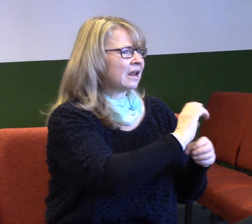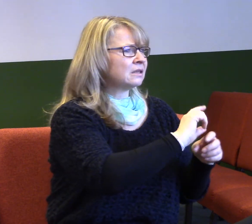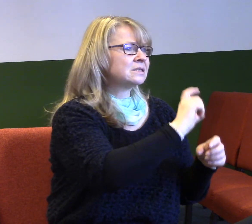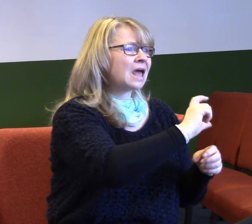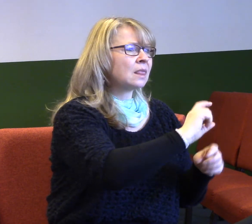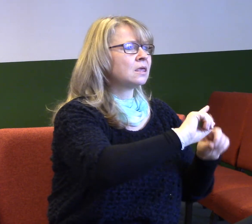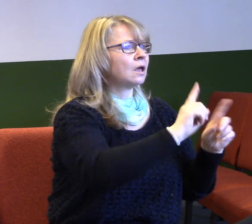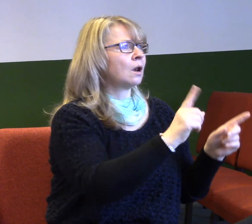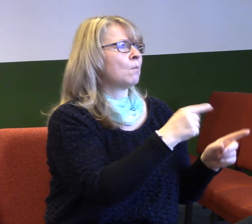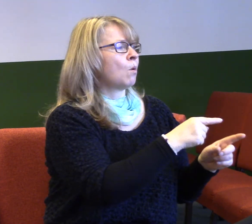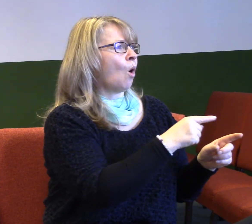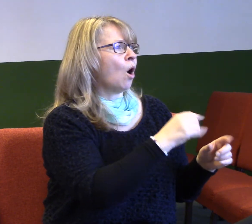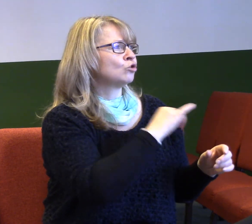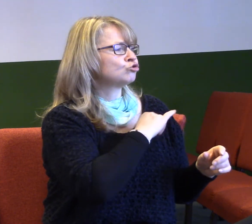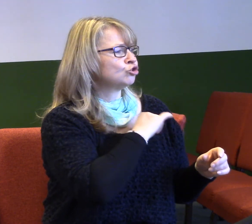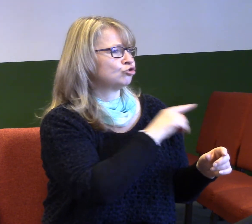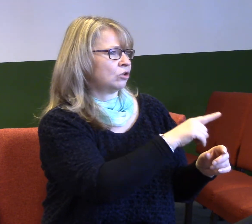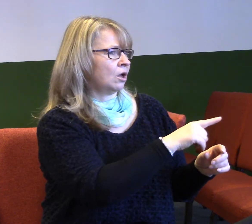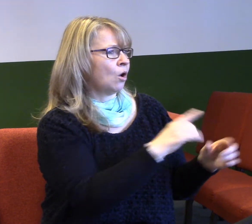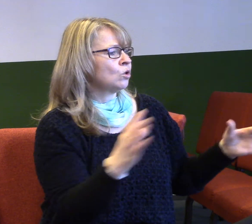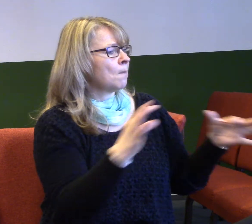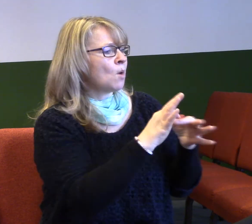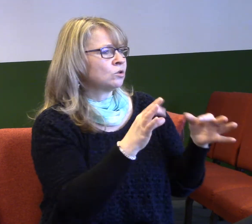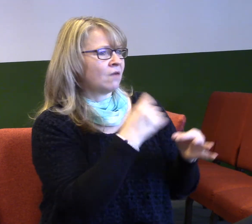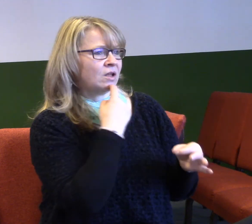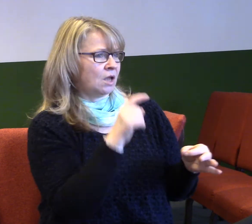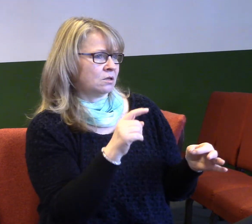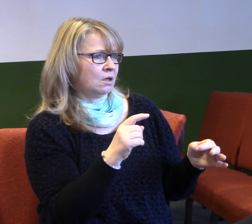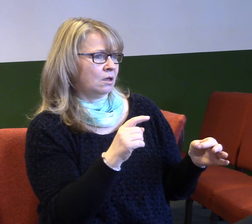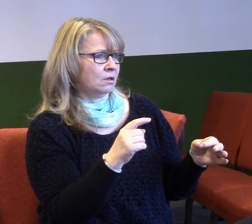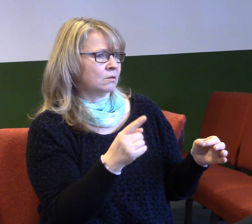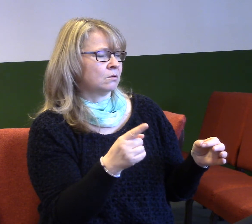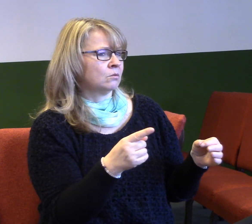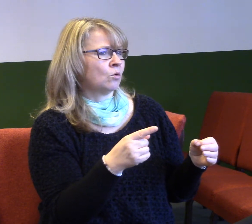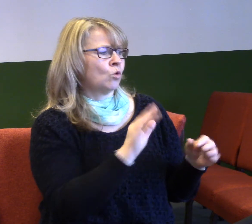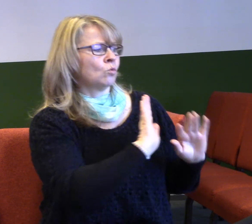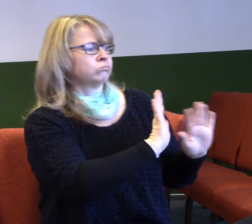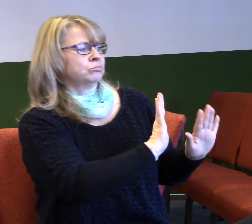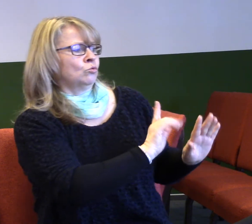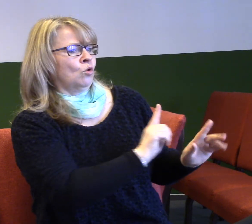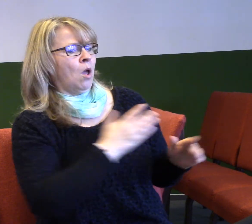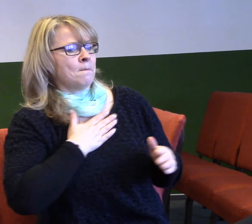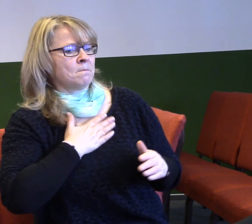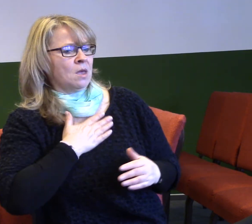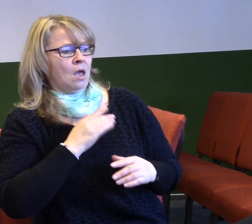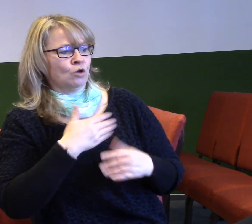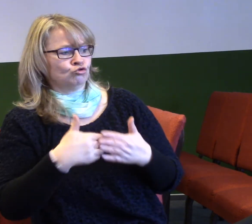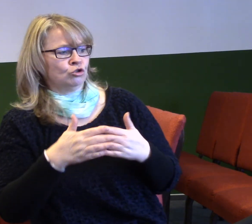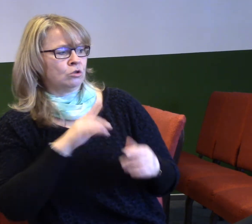Jejich výjimečnost a výlučnost byla právě v tom, že oni s tímhle tím neměli nic společného. A tím ukazovali, já jsem